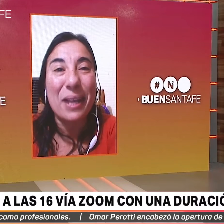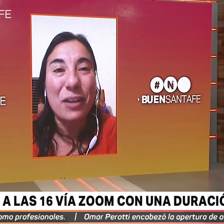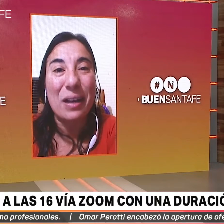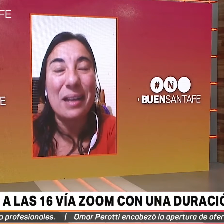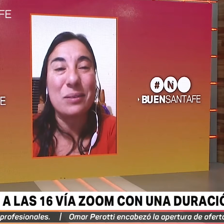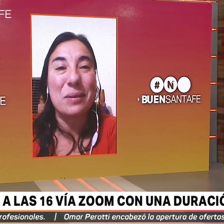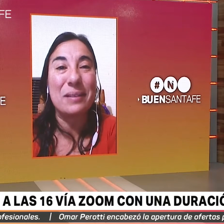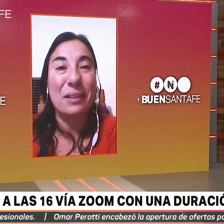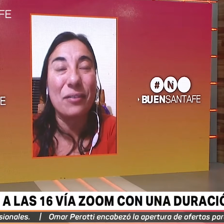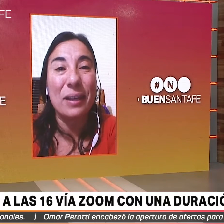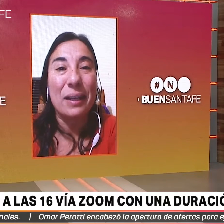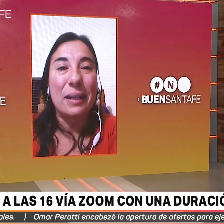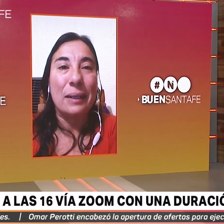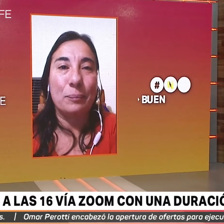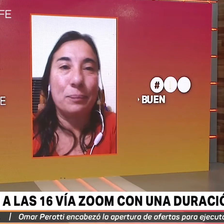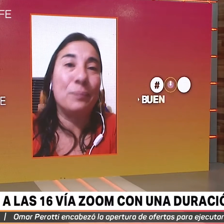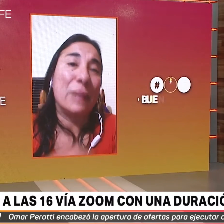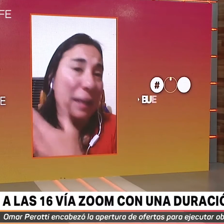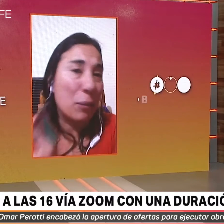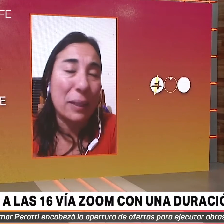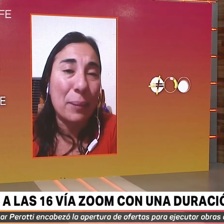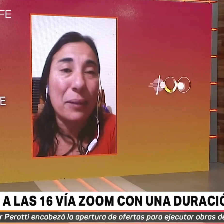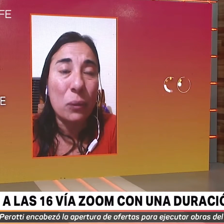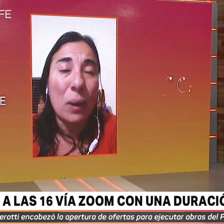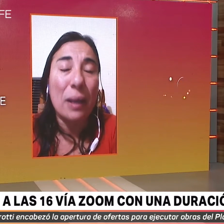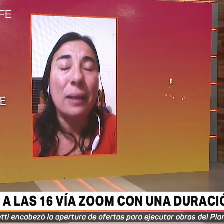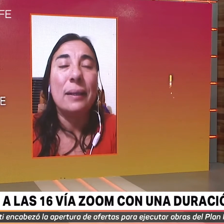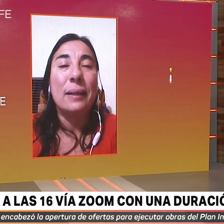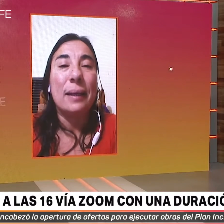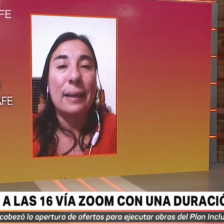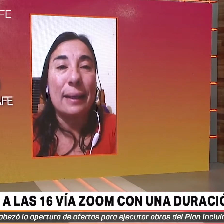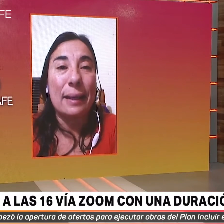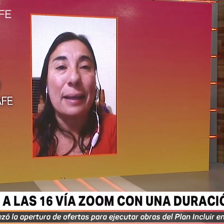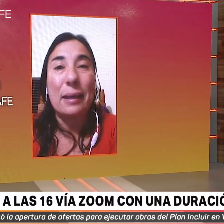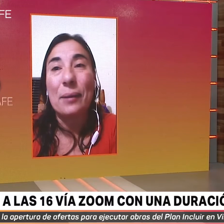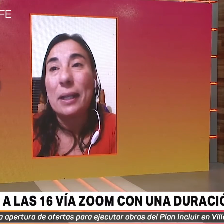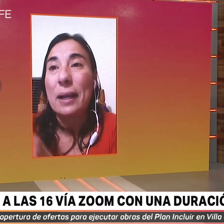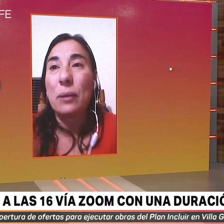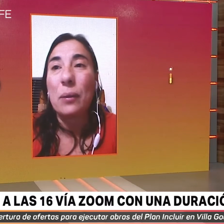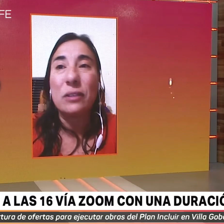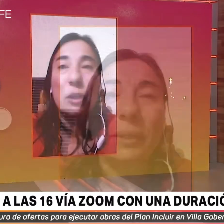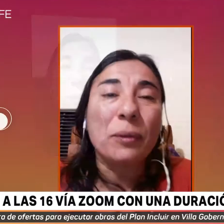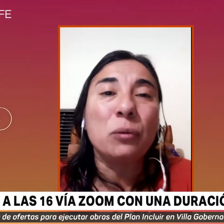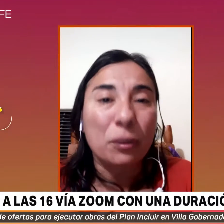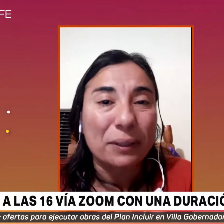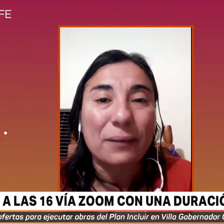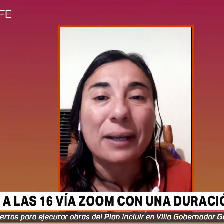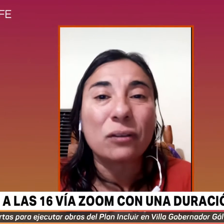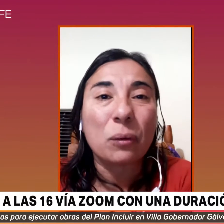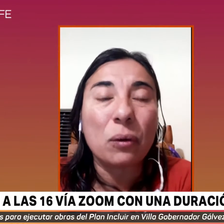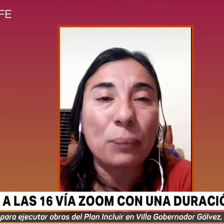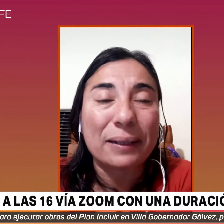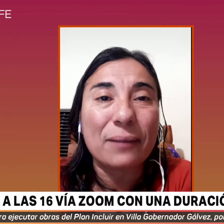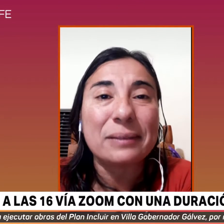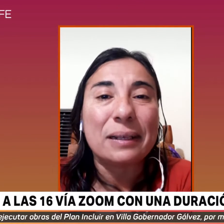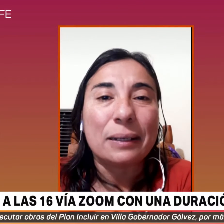seminario acá en la ciudad de Santa Fe, que es completamente virtual, y que va a tener una duración de 90 minutos, que va a trabajar